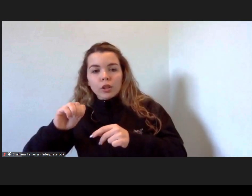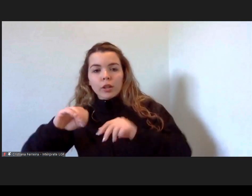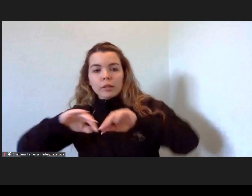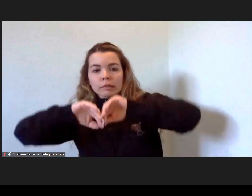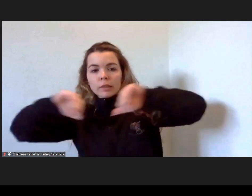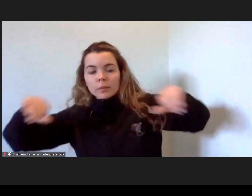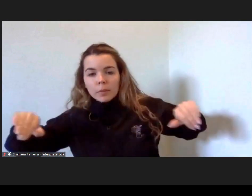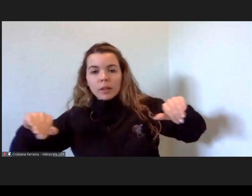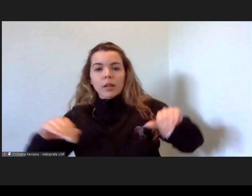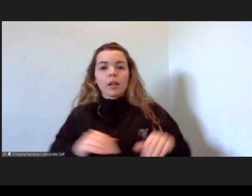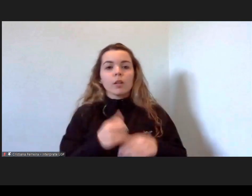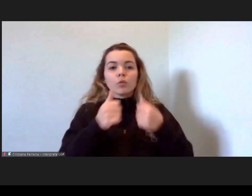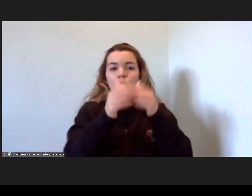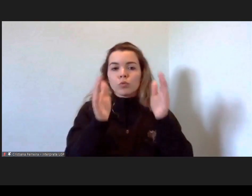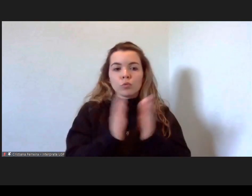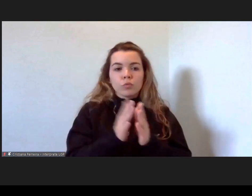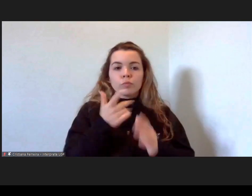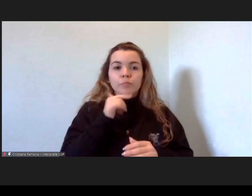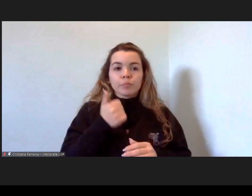caminhando no mesmo sentido.